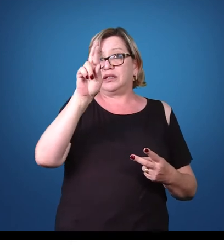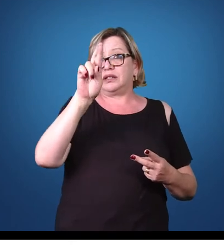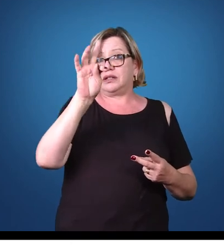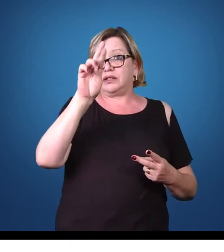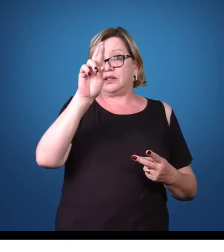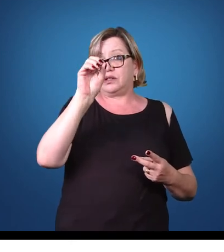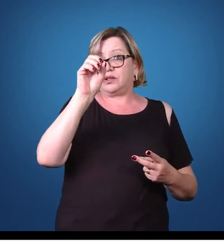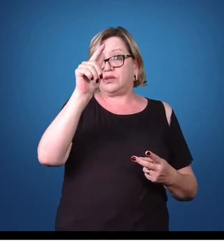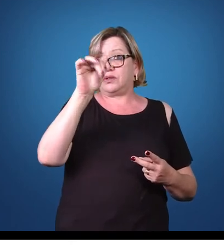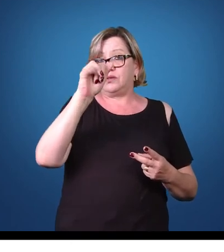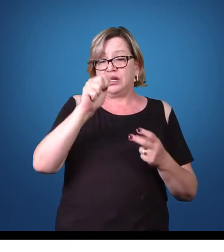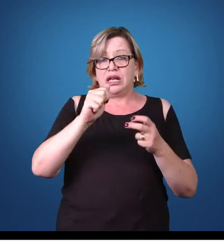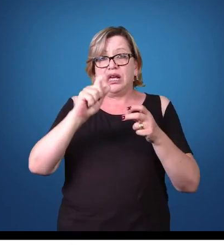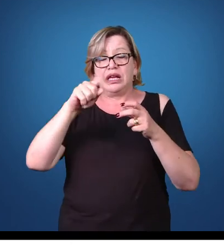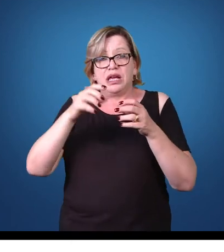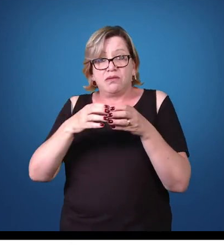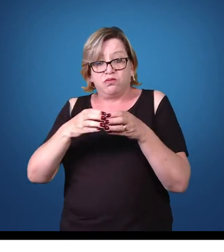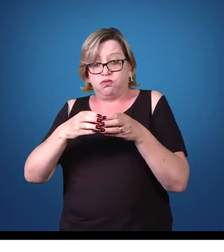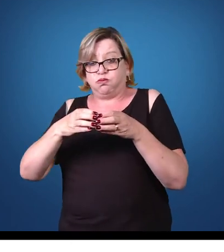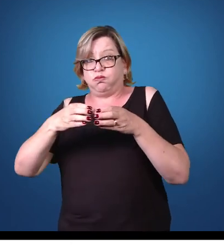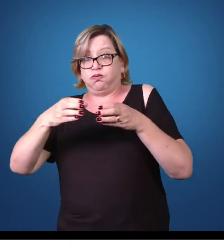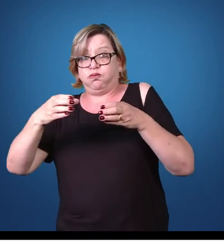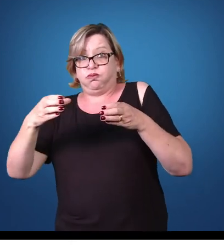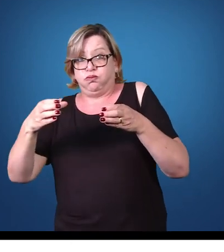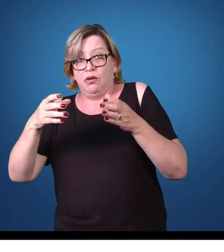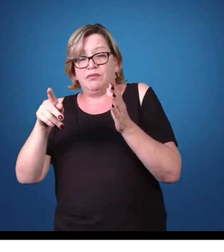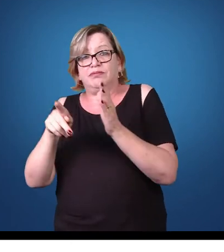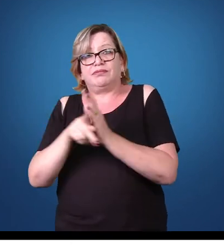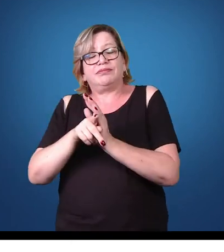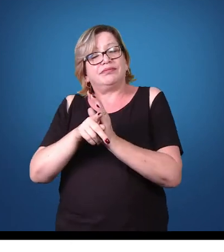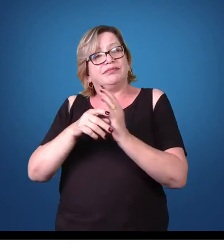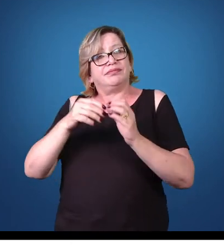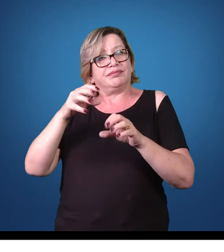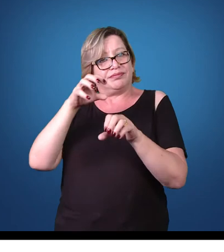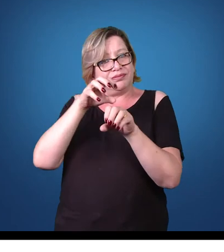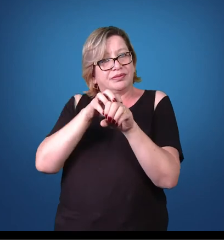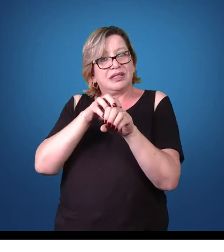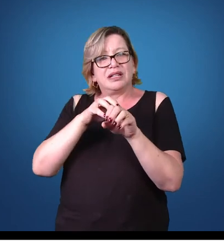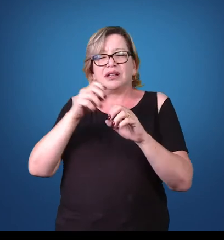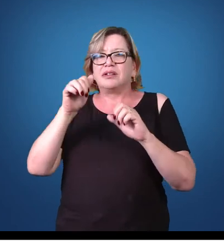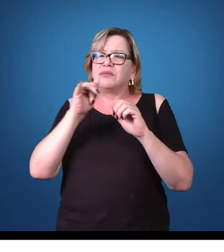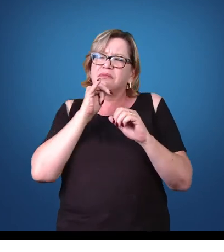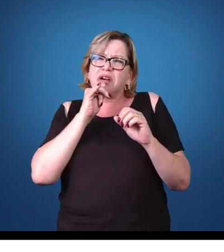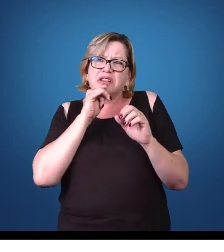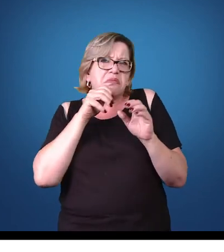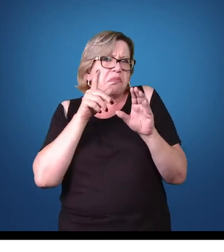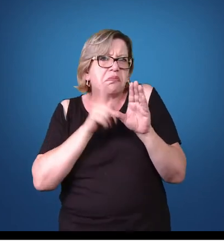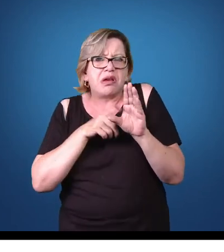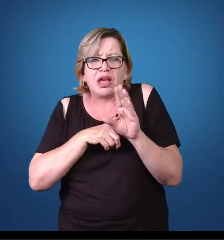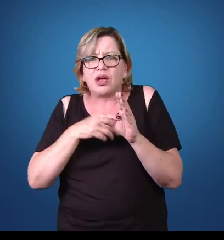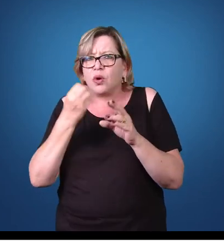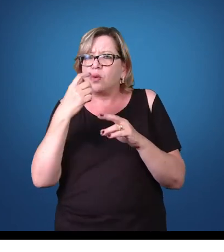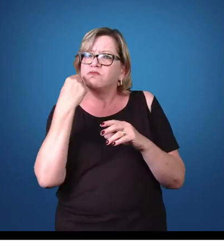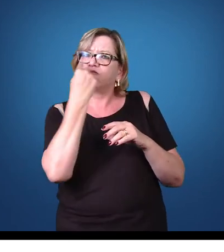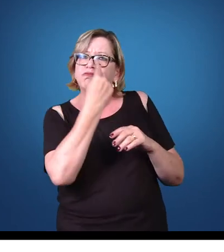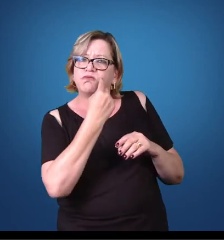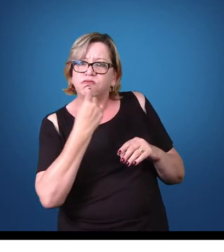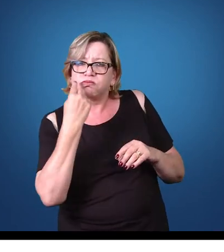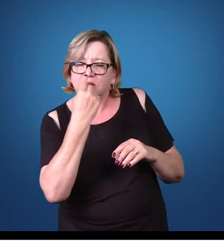órgãos de um determinado parasita, que pode ser tanto órgão locomotor, aparelho bucal,